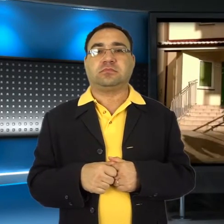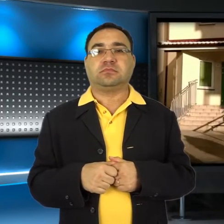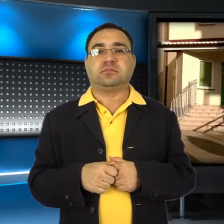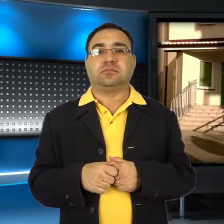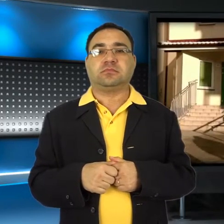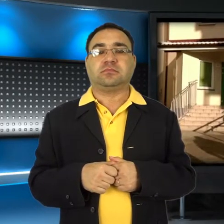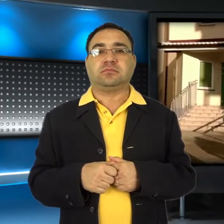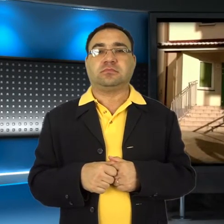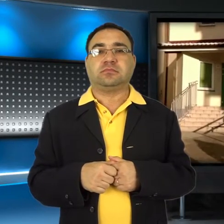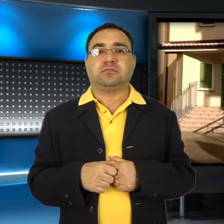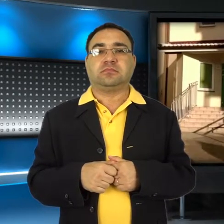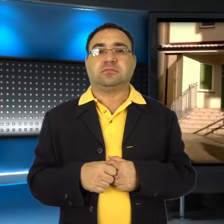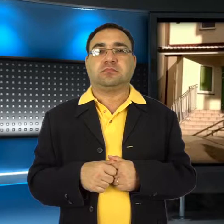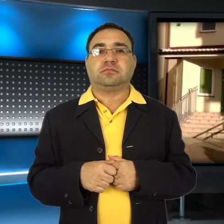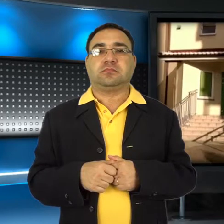Niepełnosprawnych.